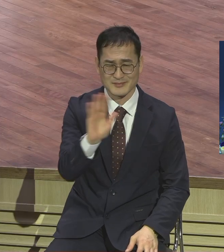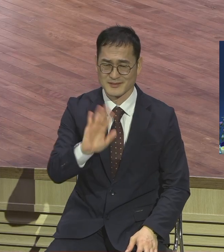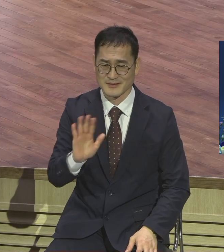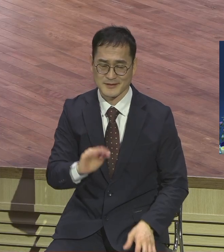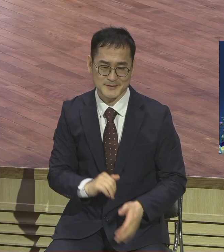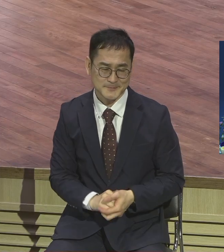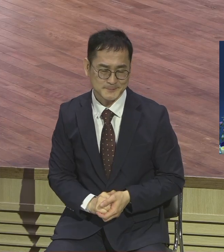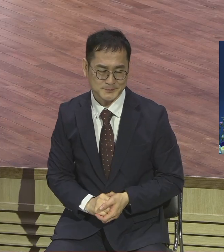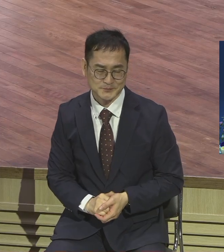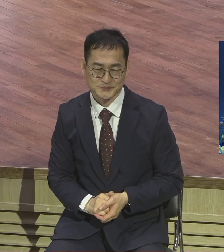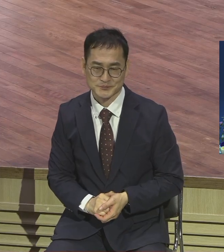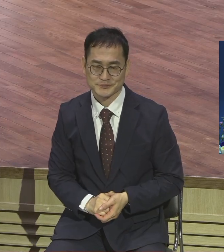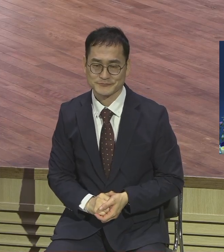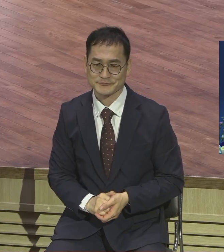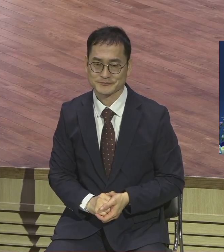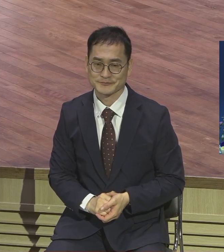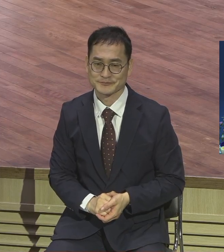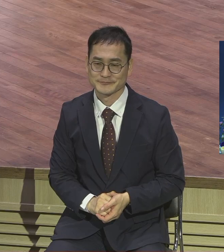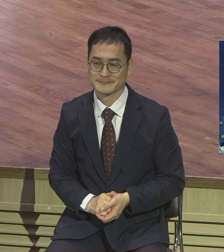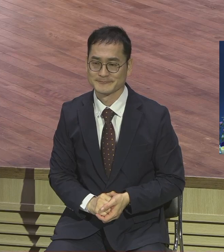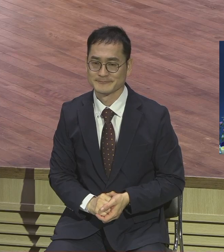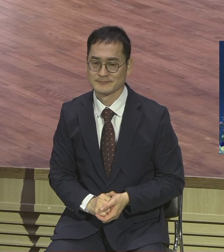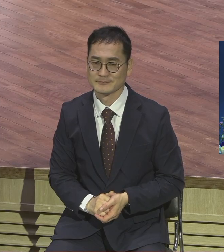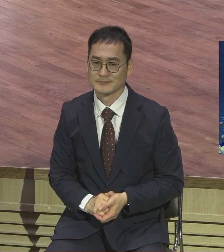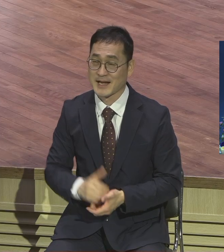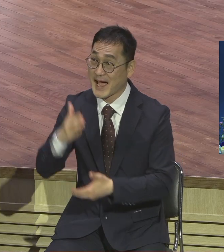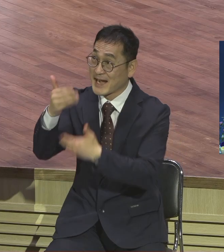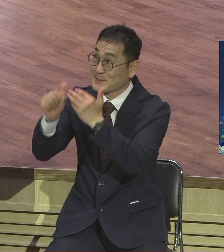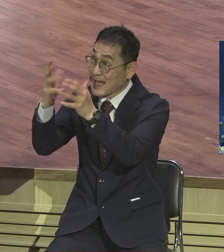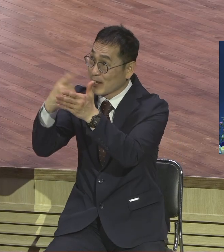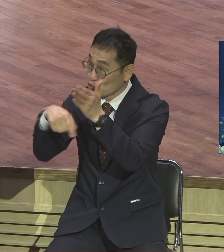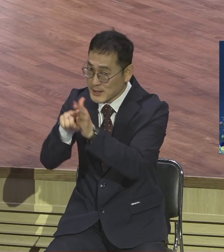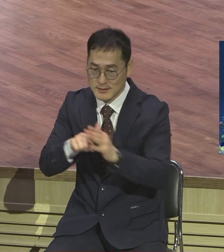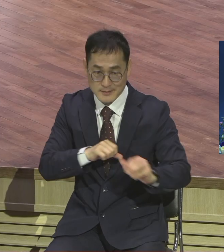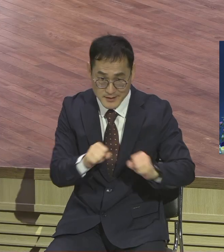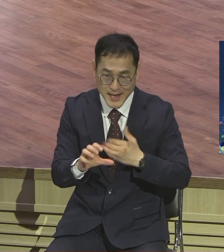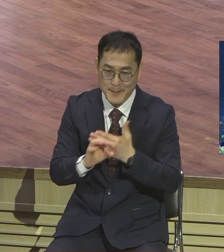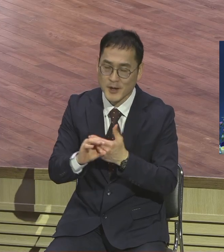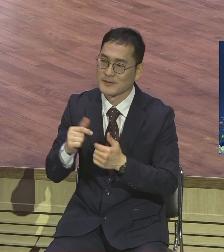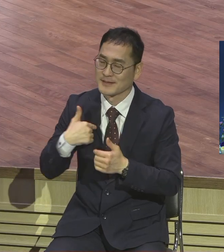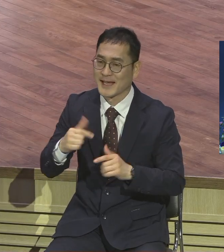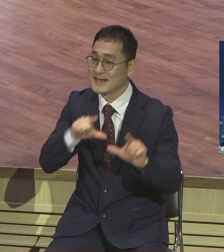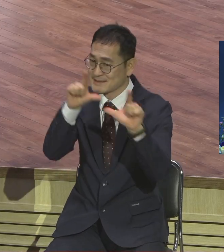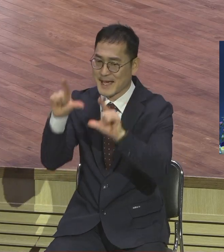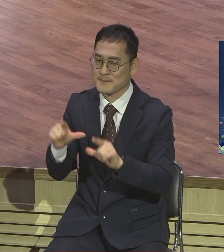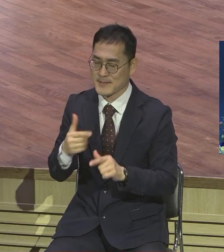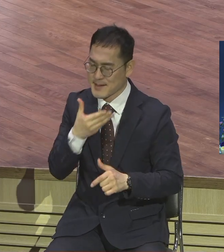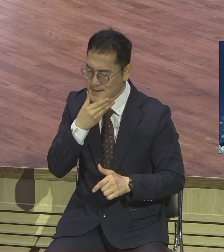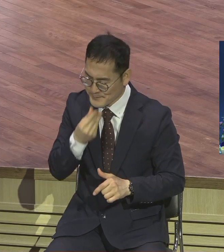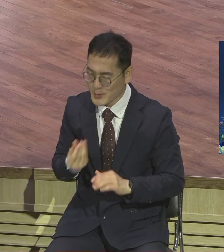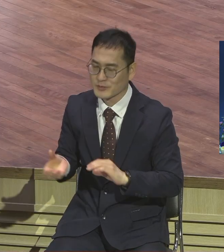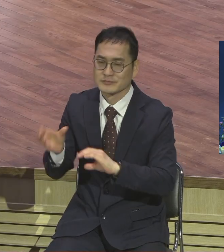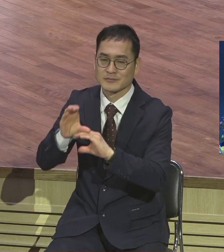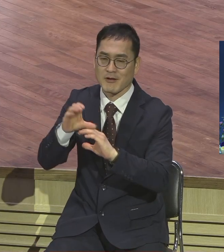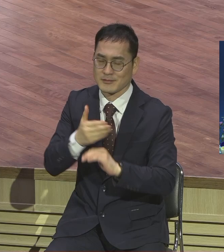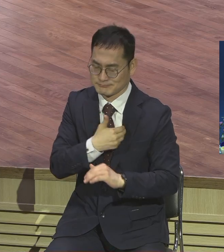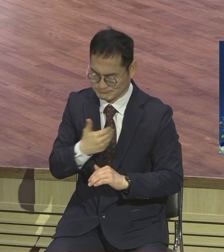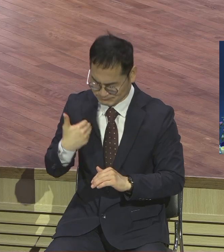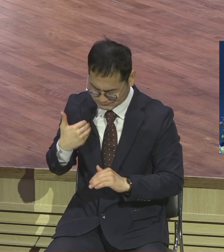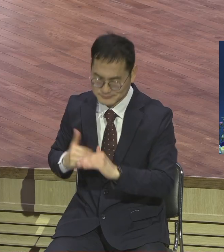삶을 윤특해 주신다 아멘 그게 비밀이에요 그래서 말씀이 살아 움직이는 역사를 여름